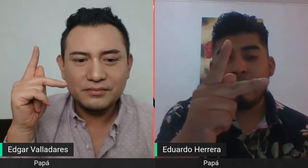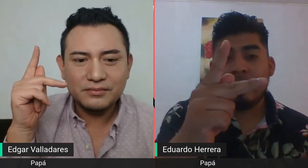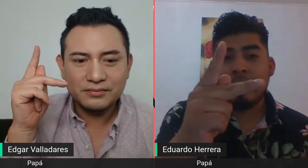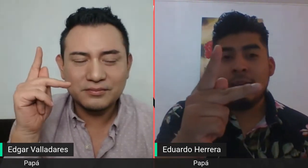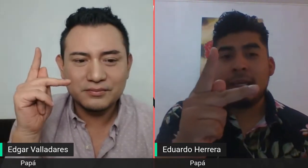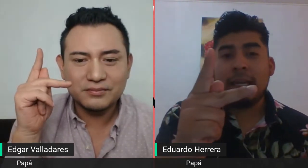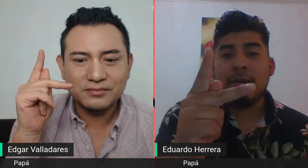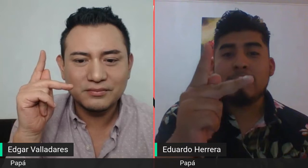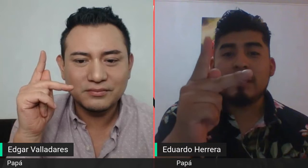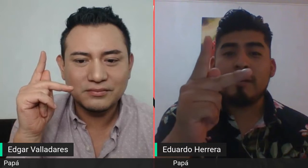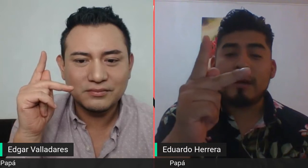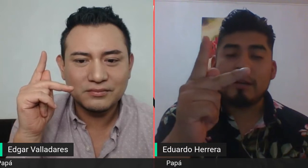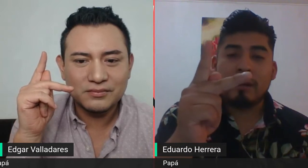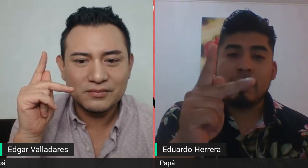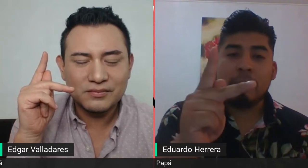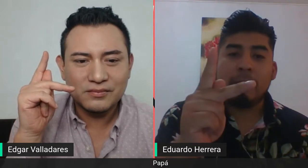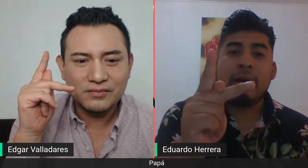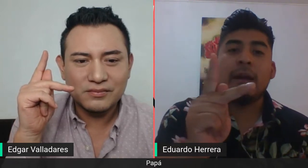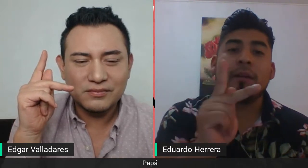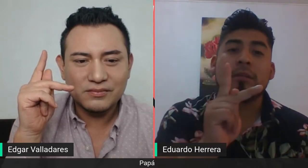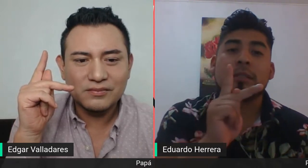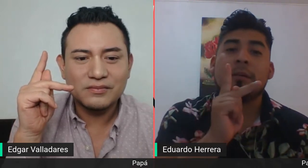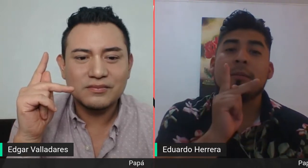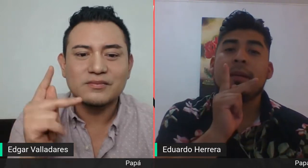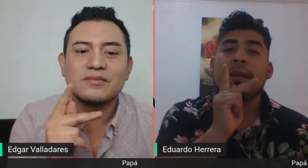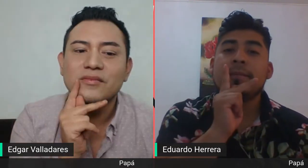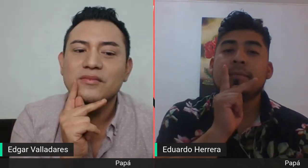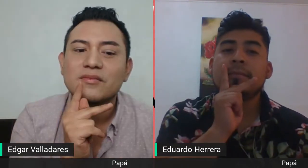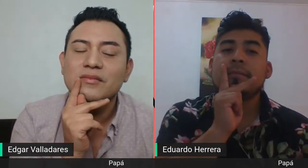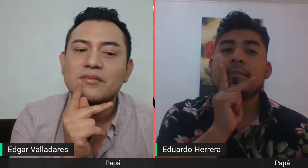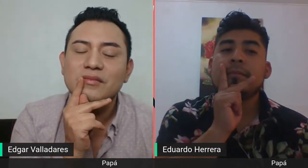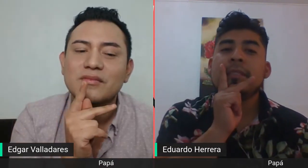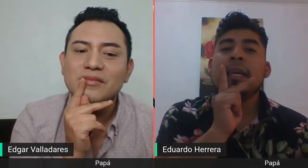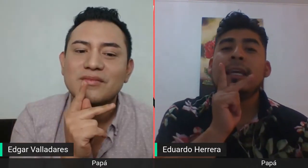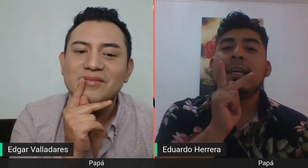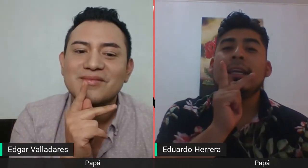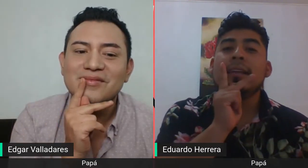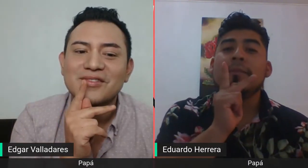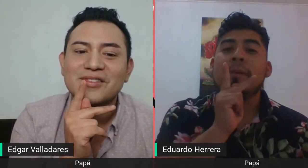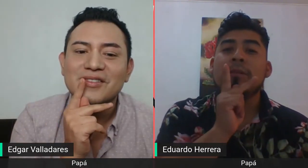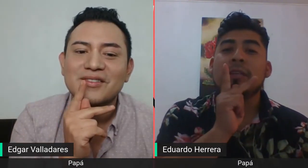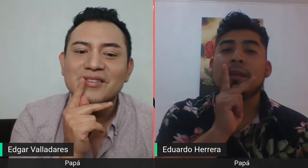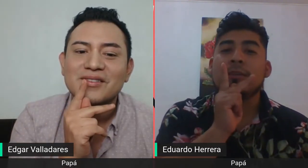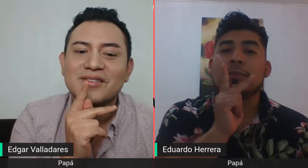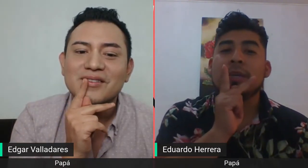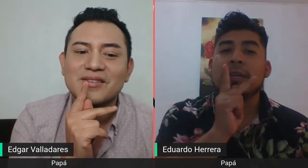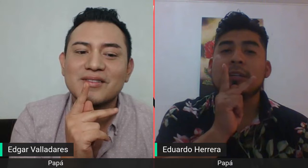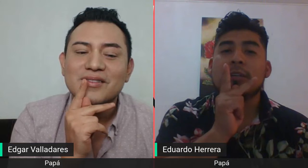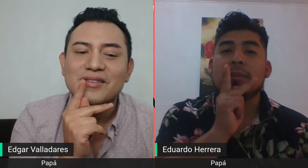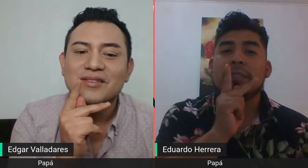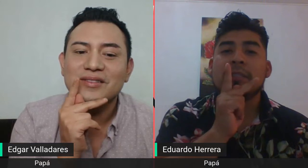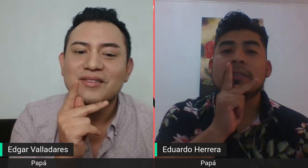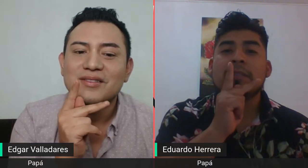Y la vamos a llevar igual que mamá a nuestra barbilla y le vamos a dar unos pequeños golpecitos.